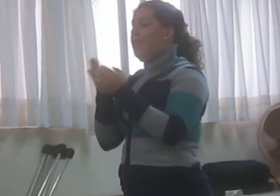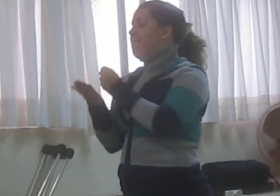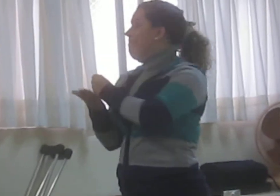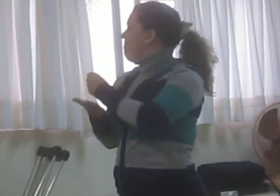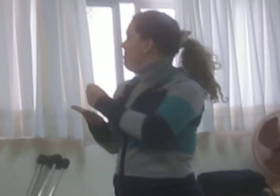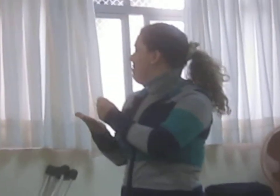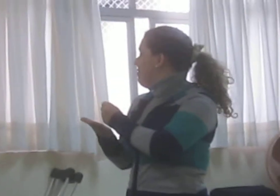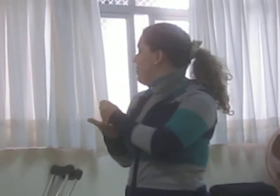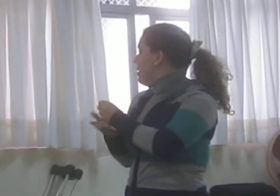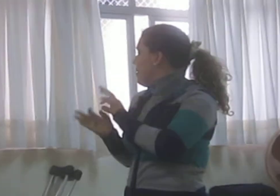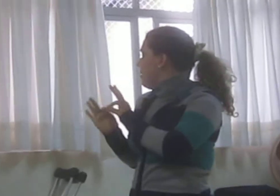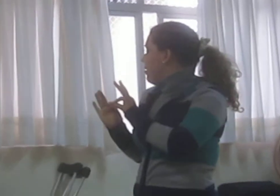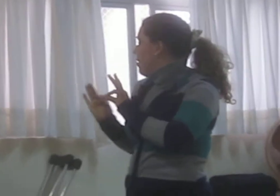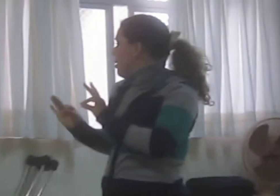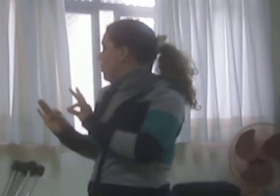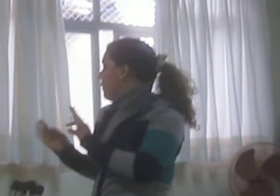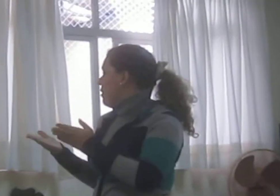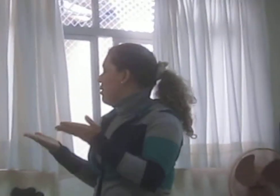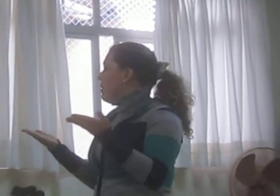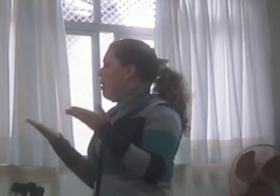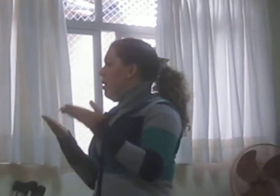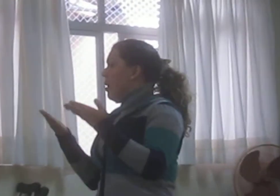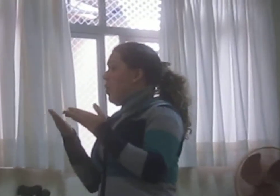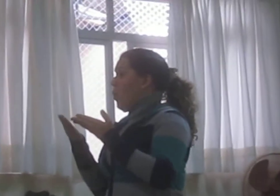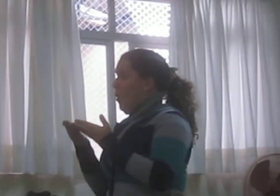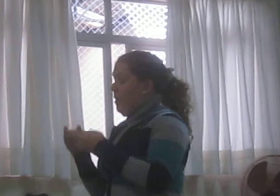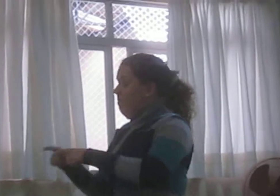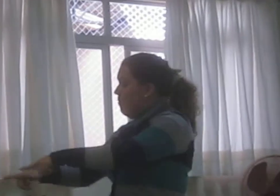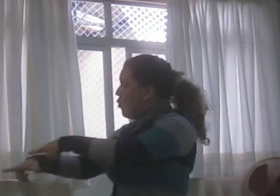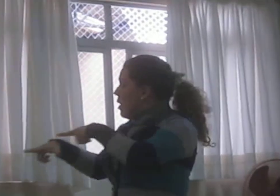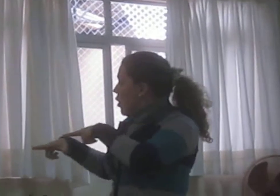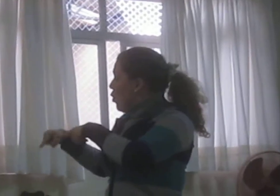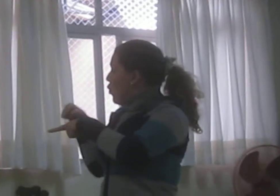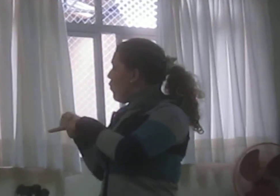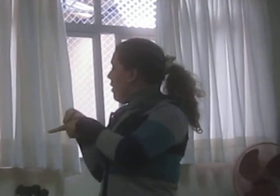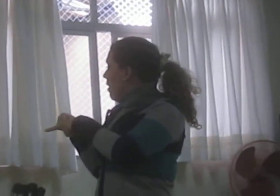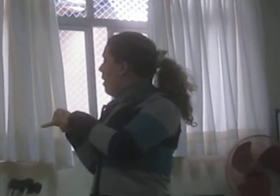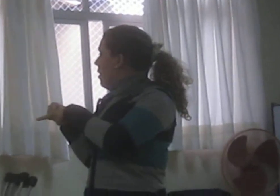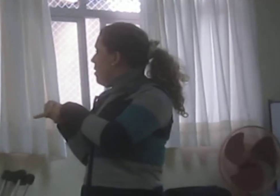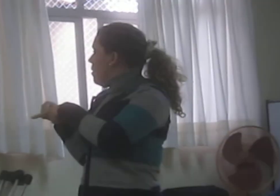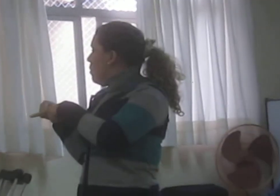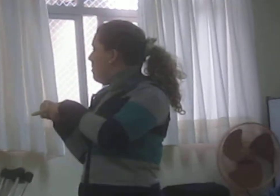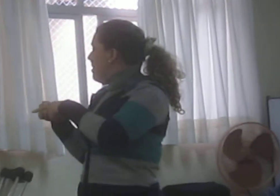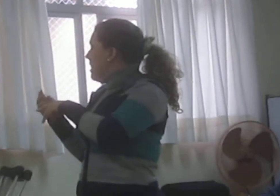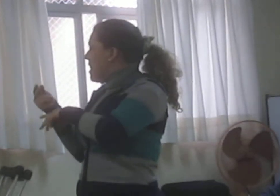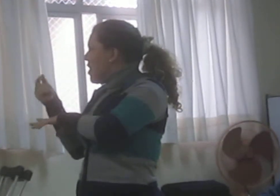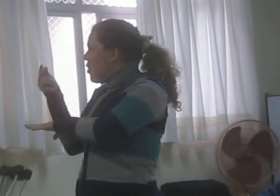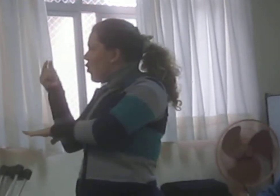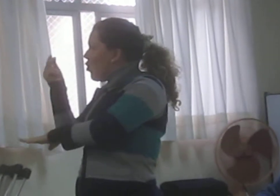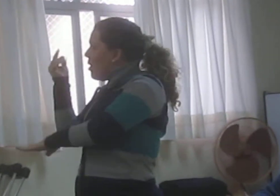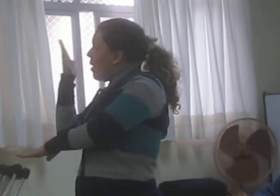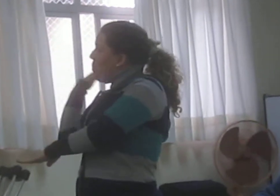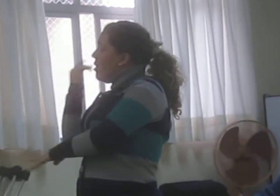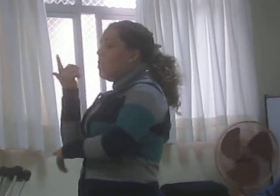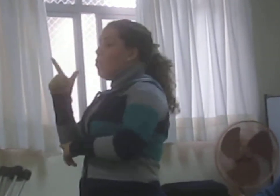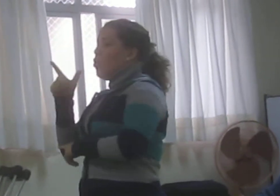então agora que nós vamos poder certificar. A Paz nunca certificou, porque assim como agora a EFTA é apoio,